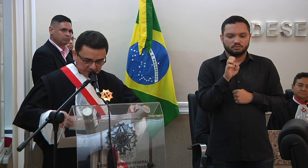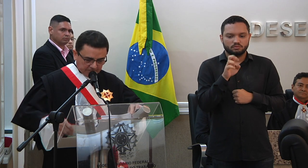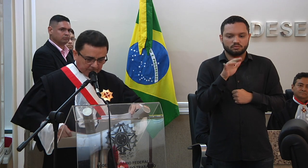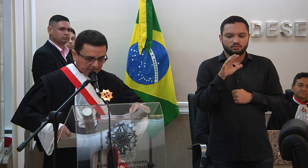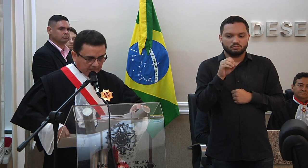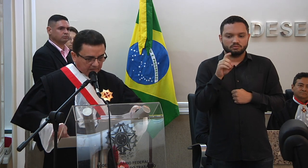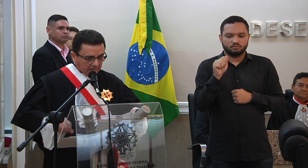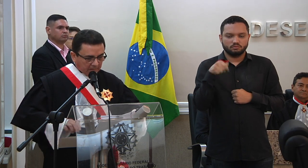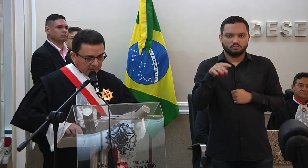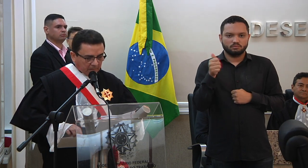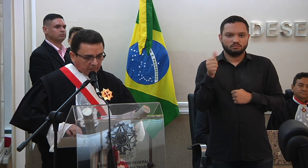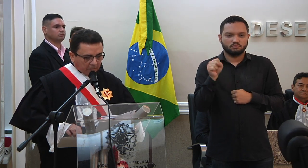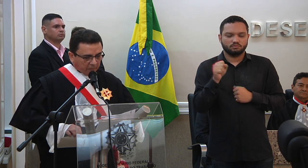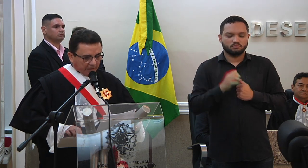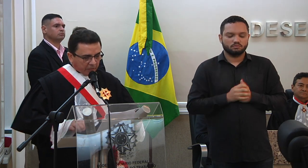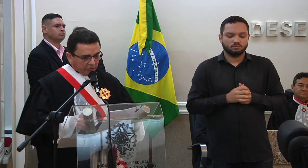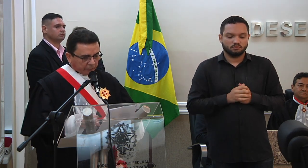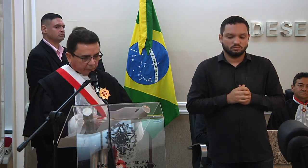Dantas.